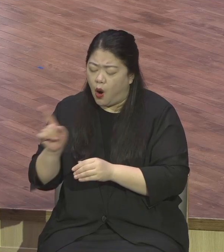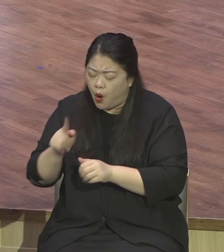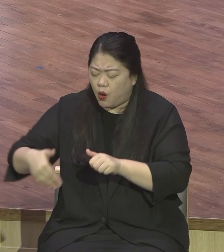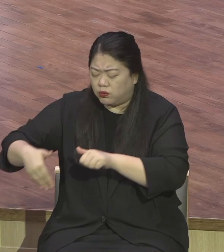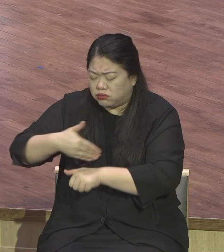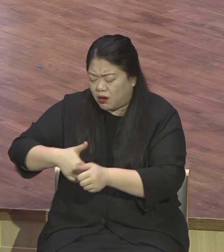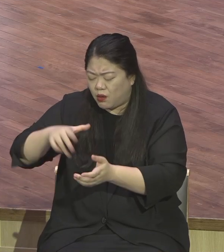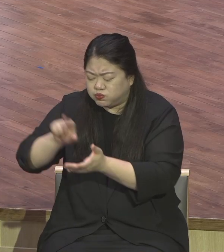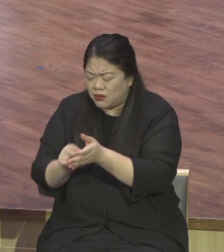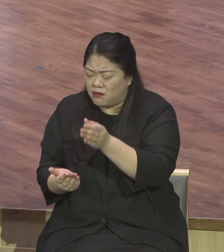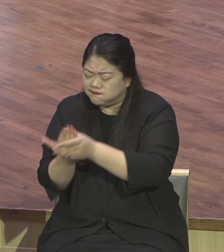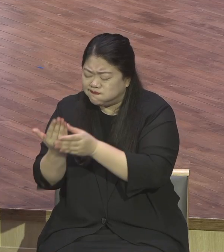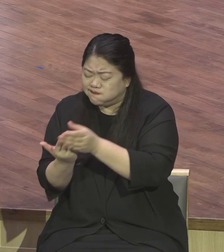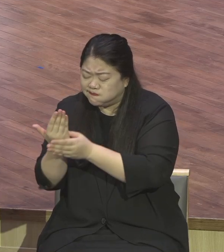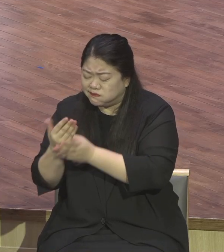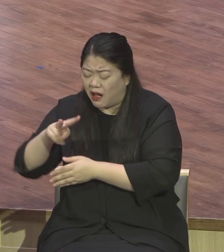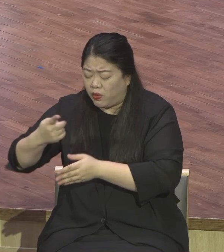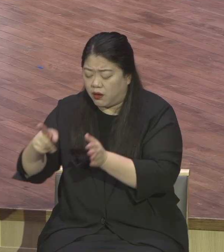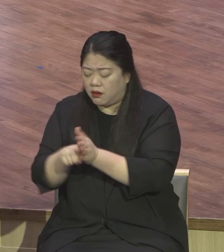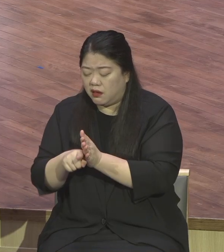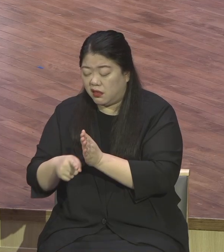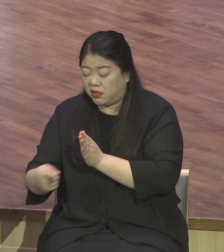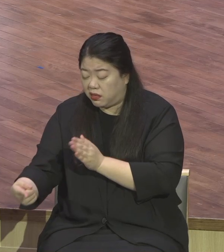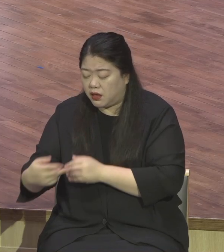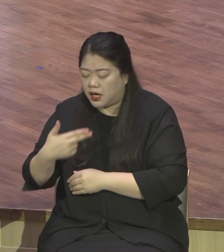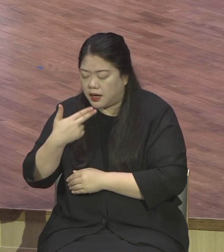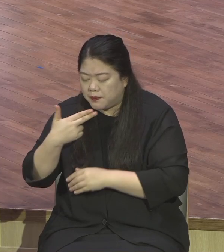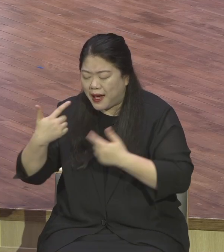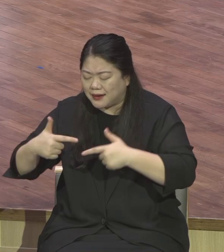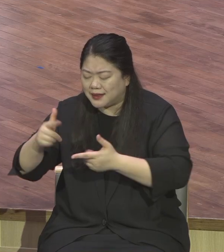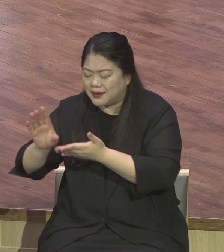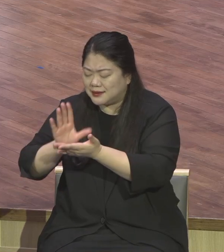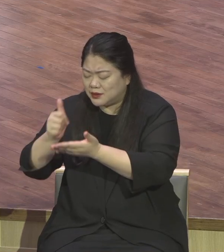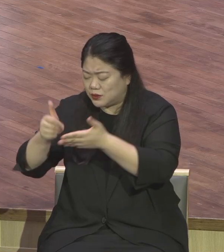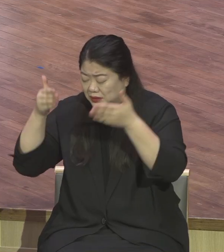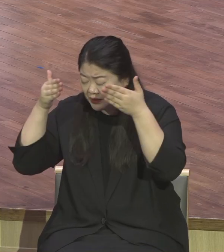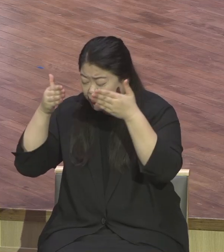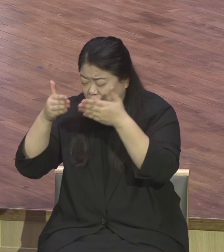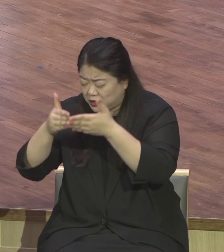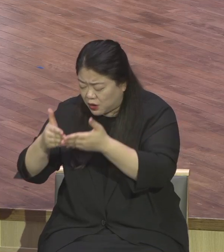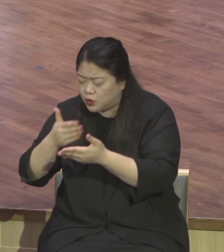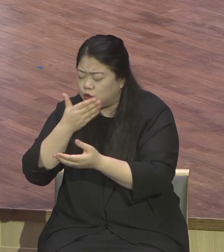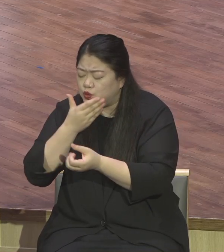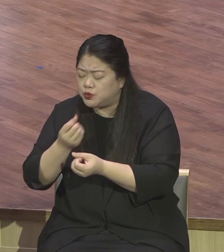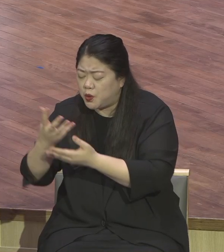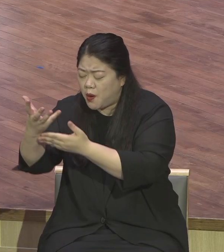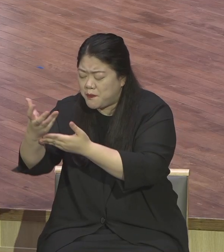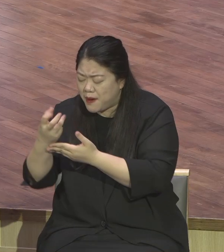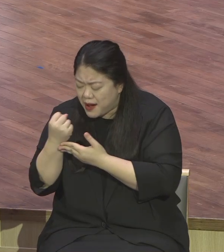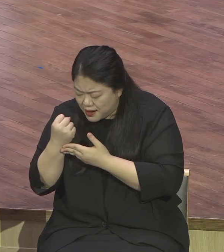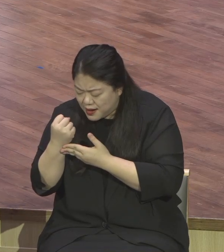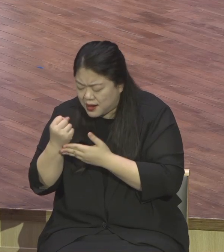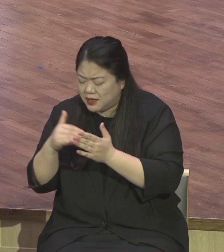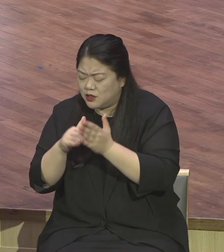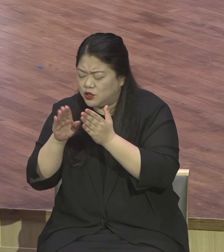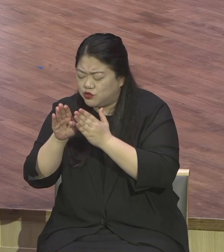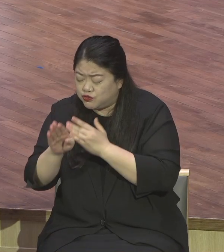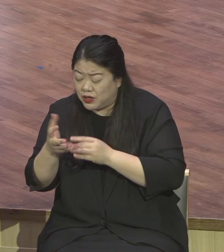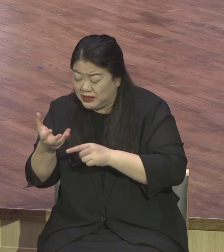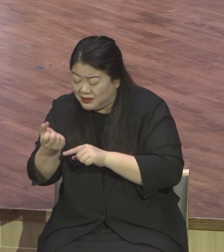생겨도 흔들리지 않고 오직 그리스도 안에 주어진 모든 축복과 능력을 체험하며 증거하는 정인의 삶을 살 수 있도록 새롭게 하야